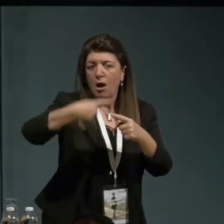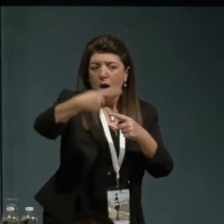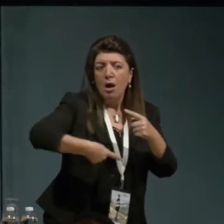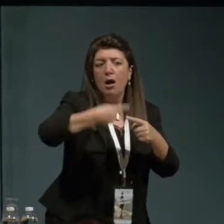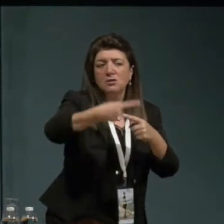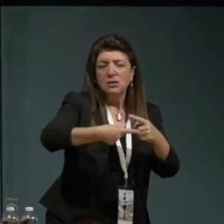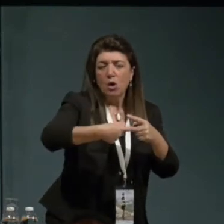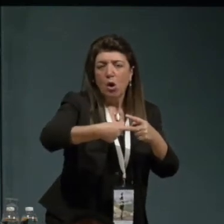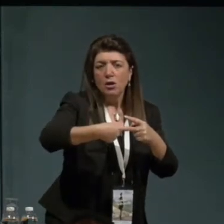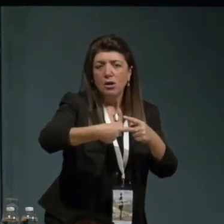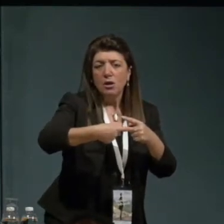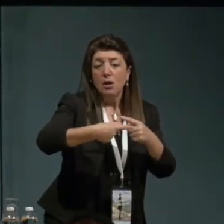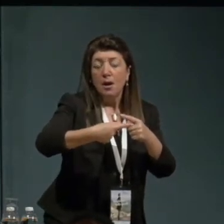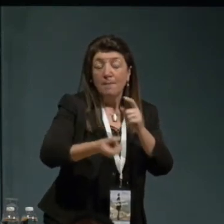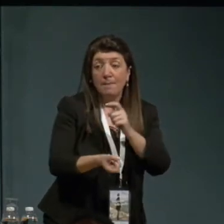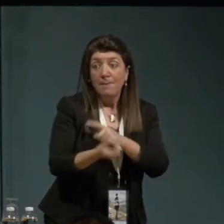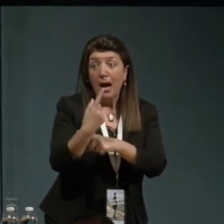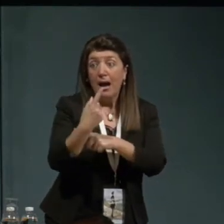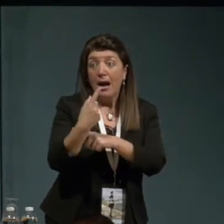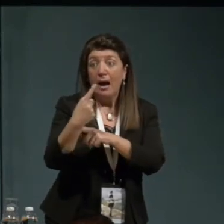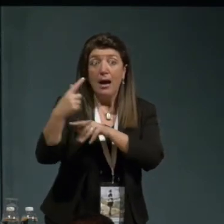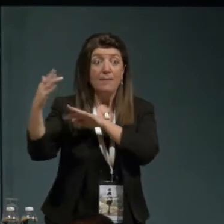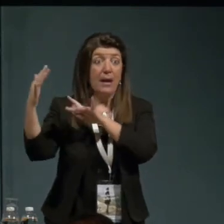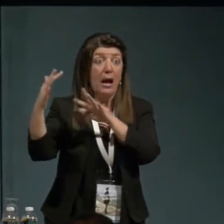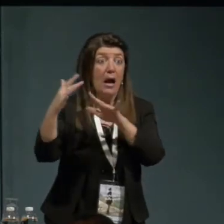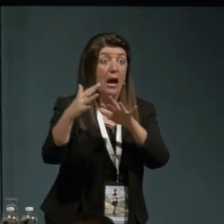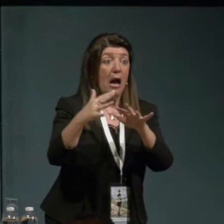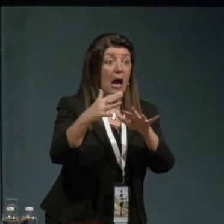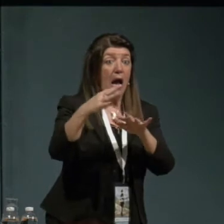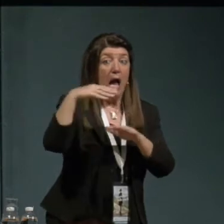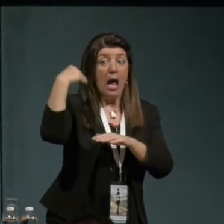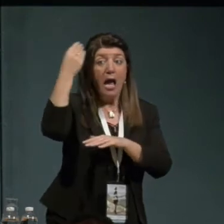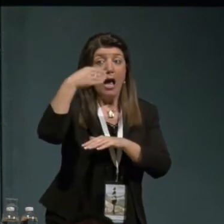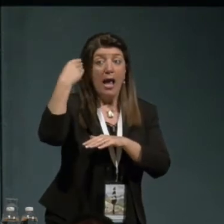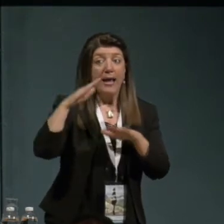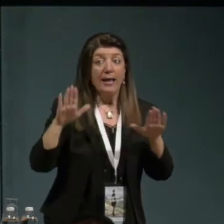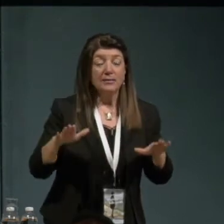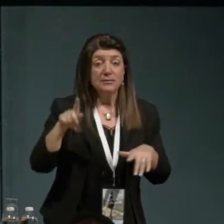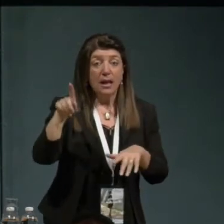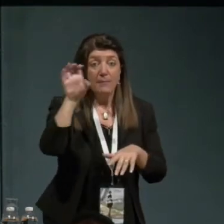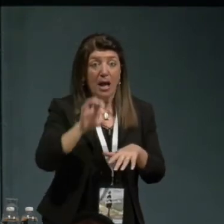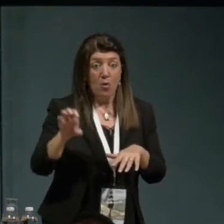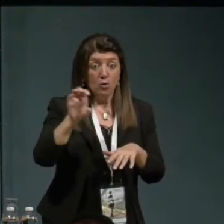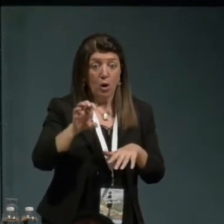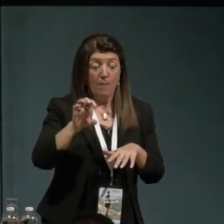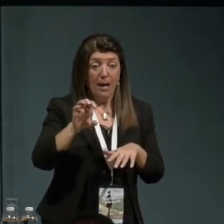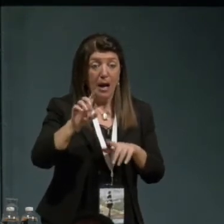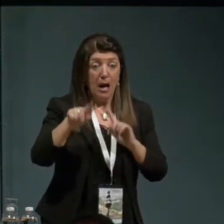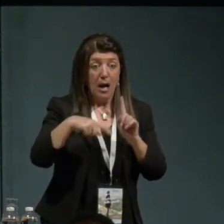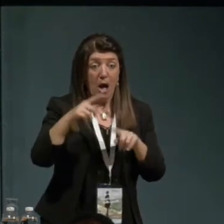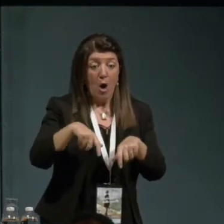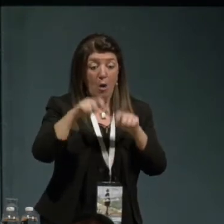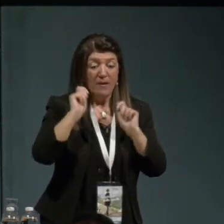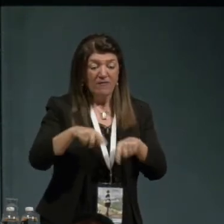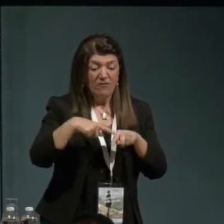islamica in Europa, presenza influente, e anche fu decretata la prima pulizia etnica